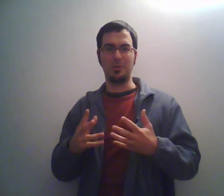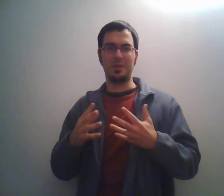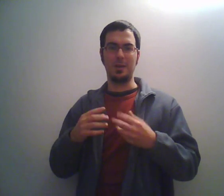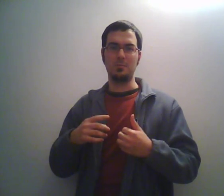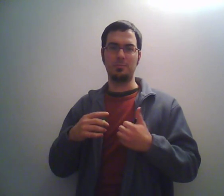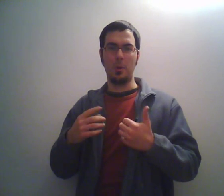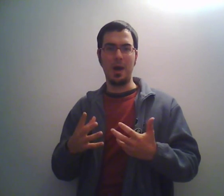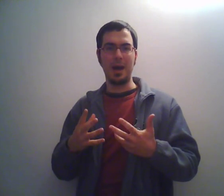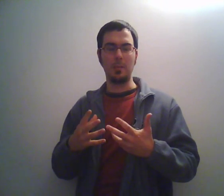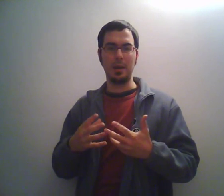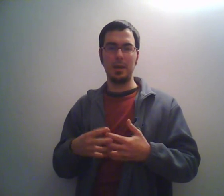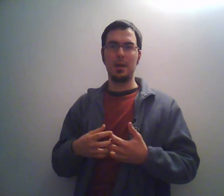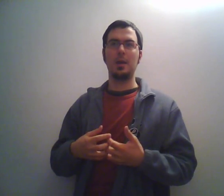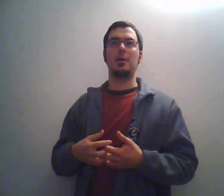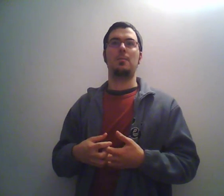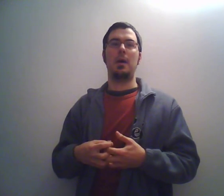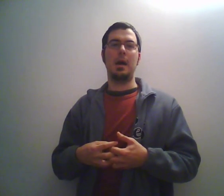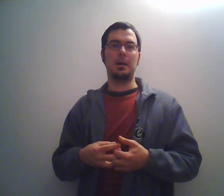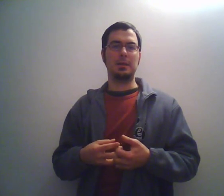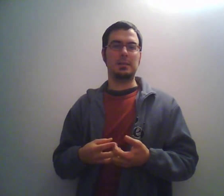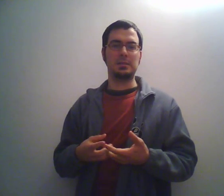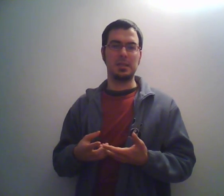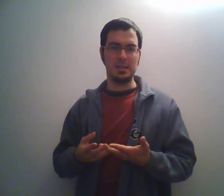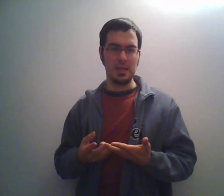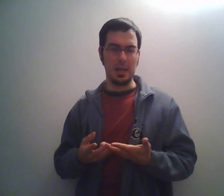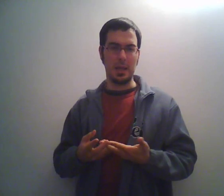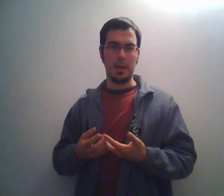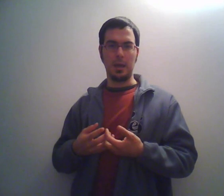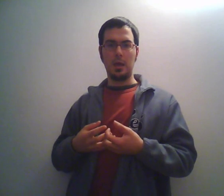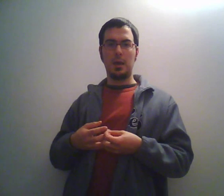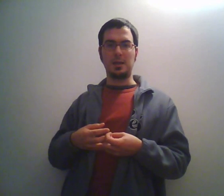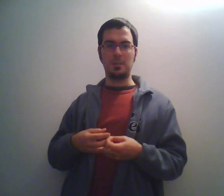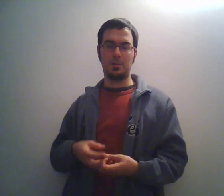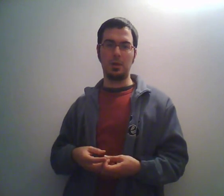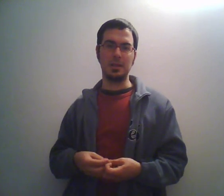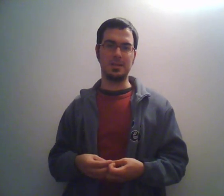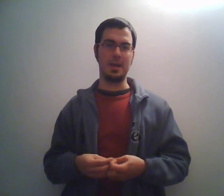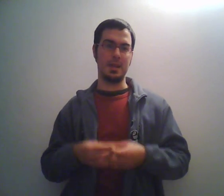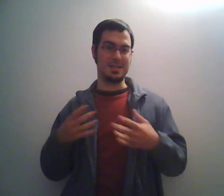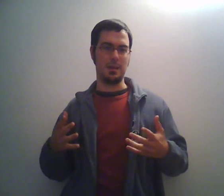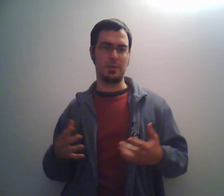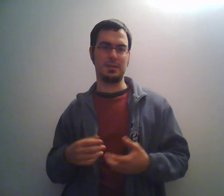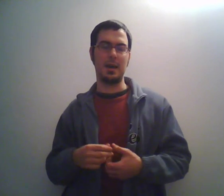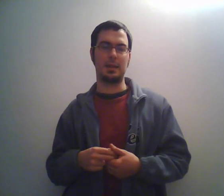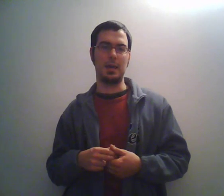brutte, un po' macabre, ma se siete estimatori del genere, se apprezzate